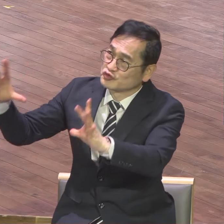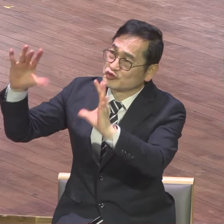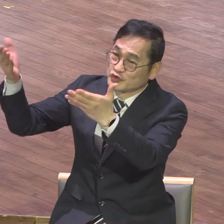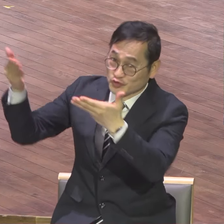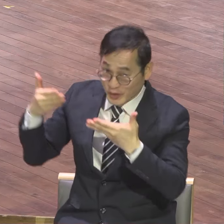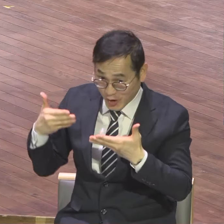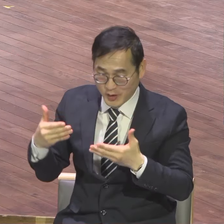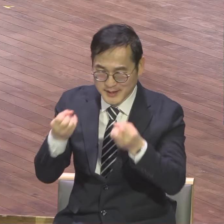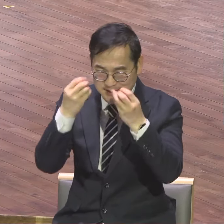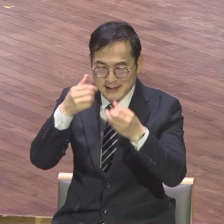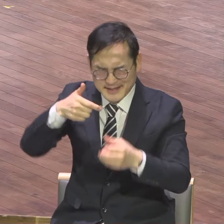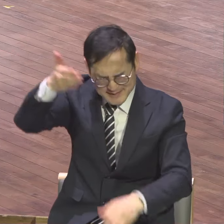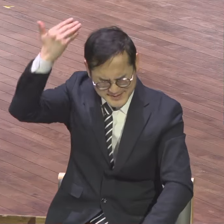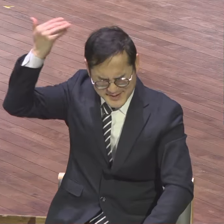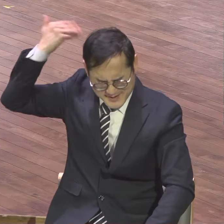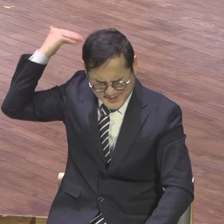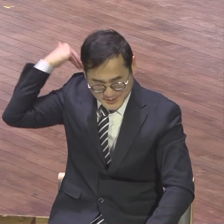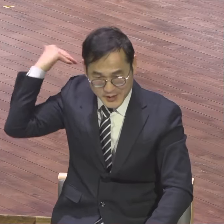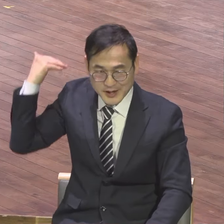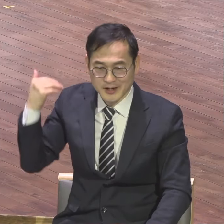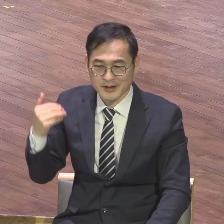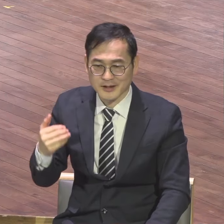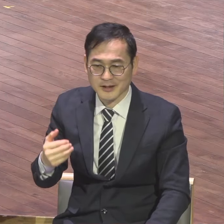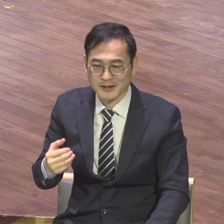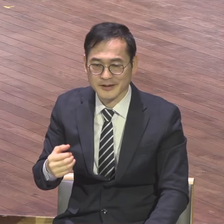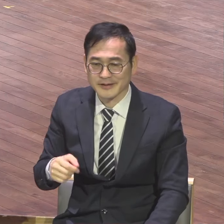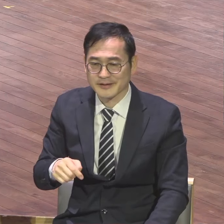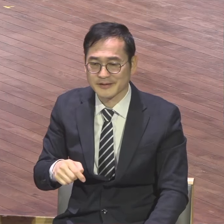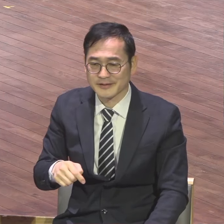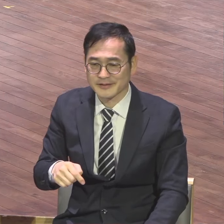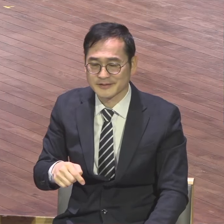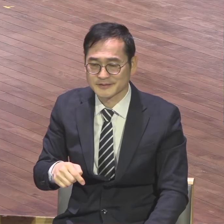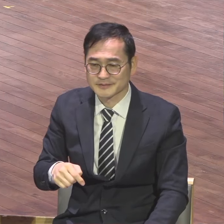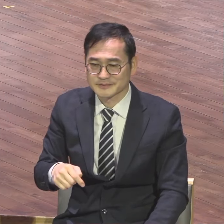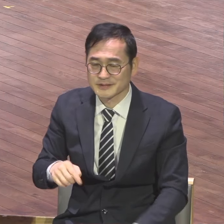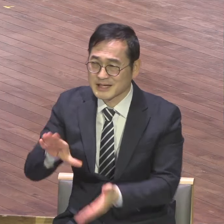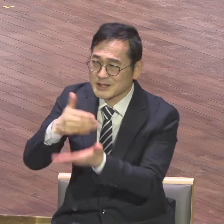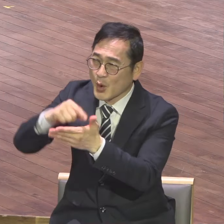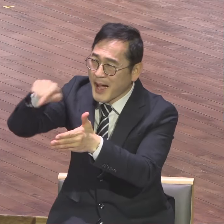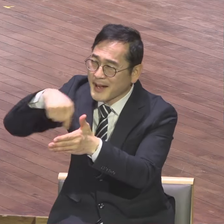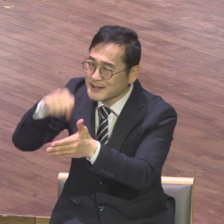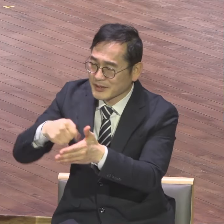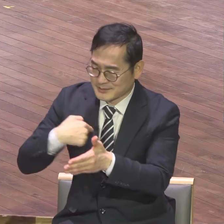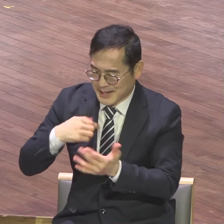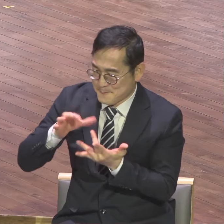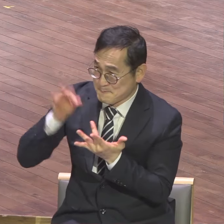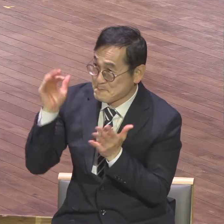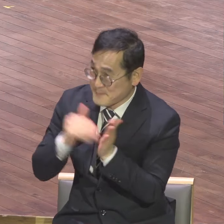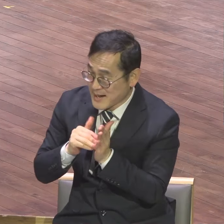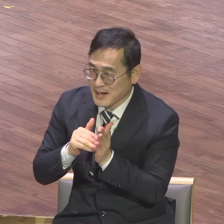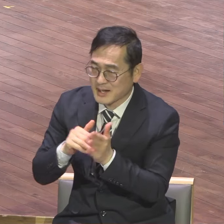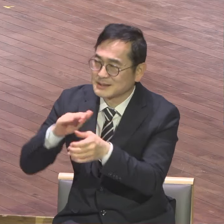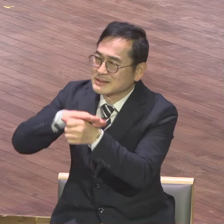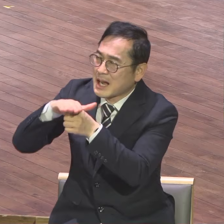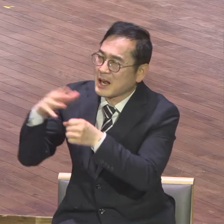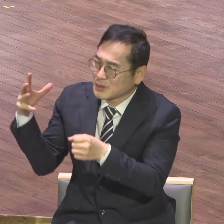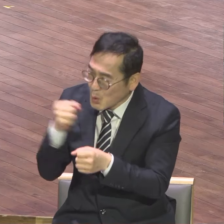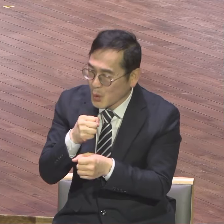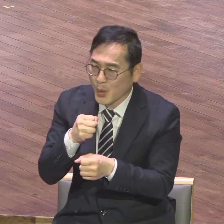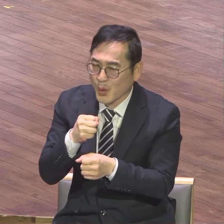장세전에 장세전에 거이스도 안에서 우리를 택하사 우리로 사랑 안에서 그 앞에 거룩하고 흠이 없게 하시려고